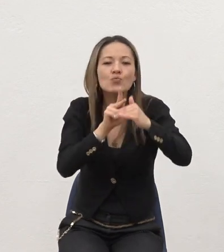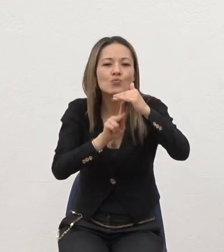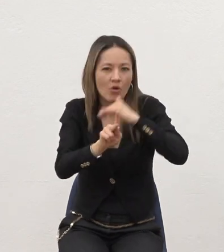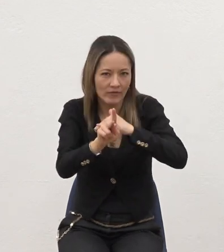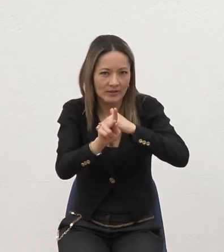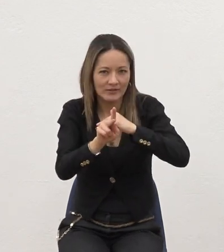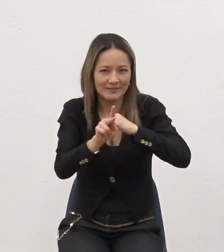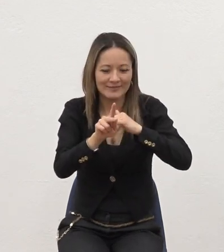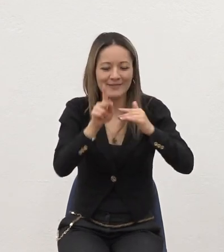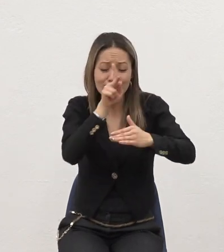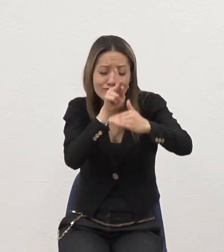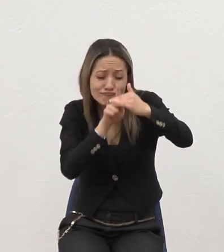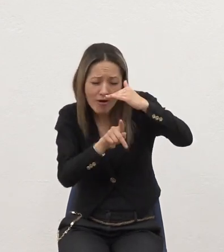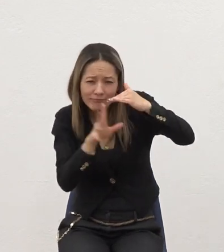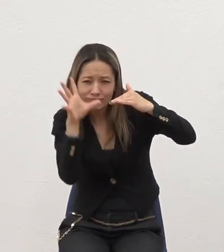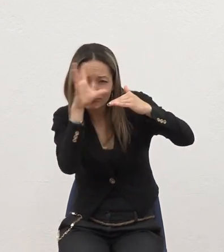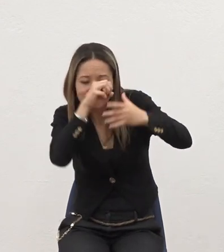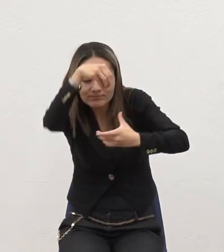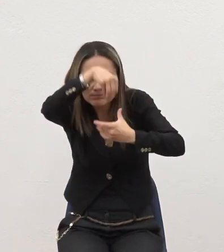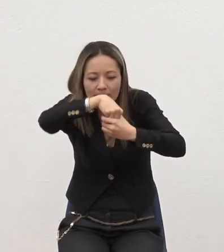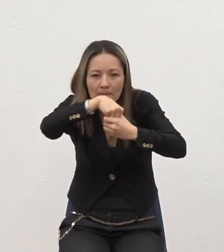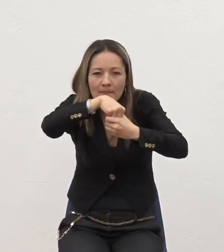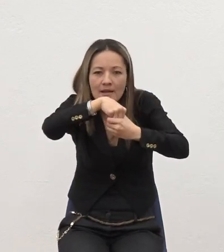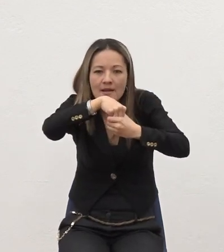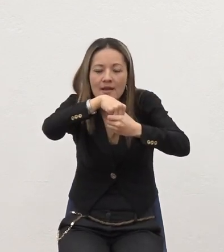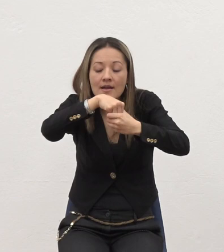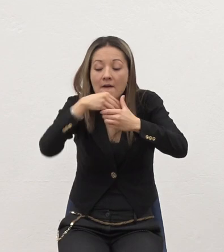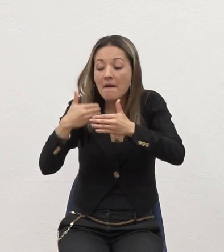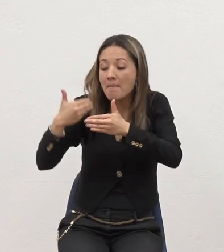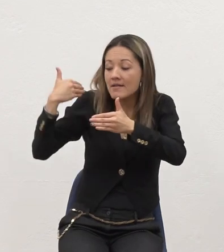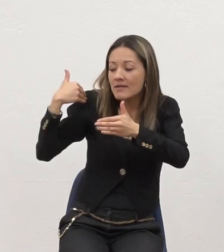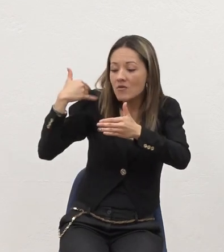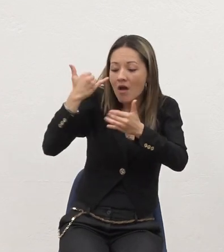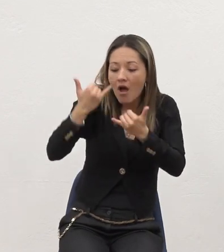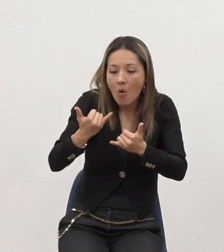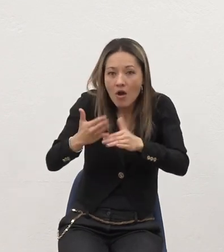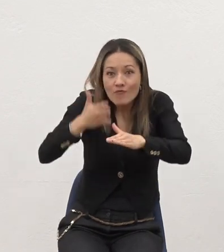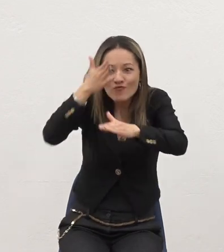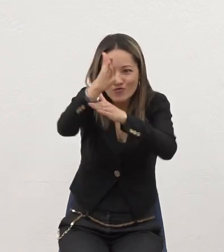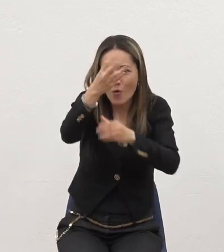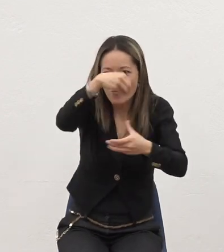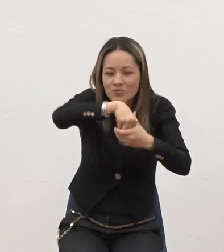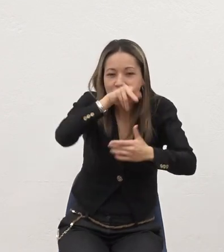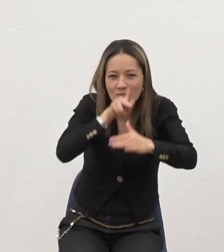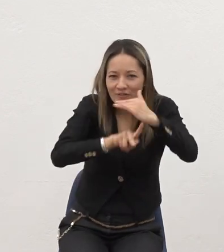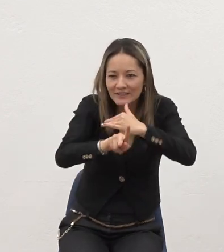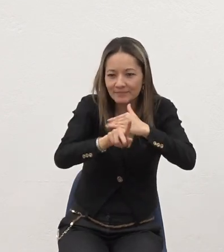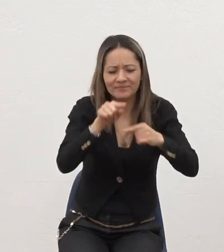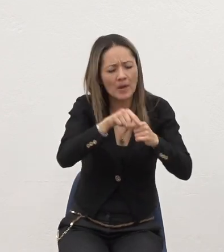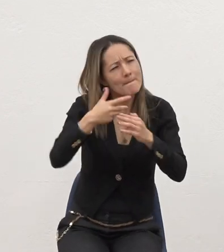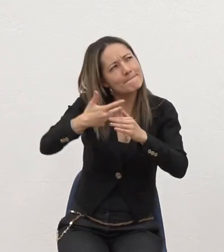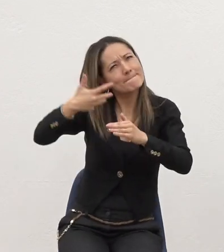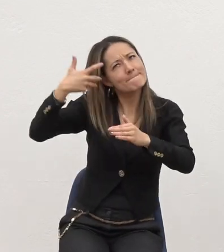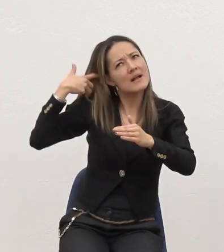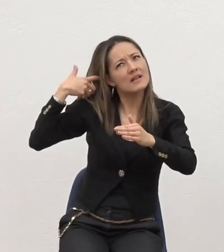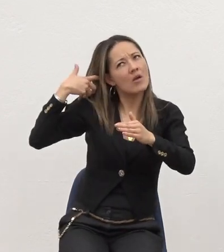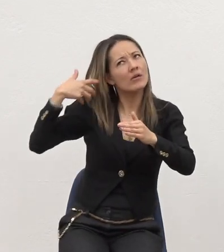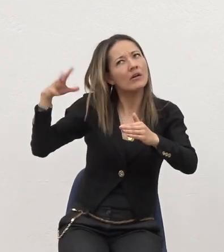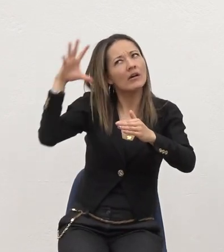Presente De un Pasado Y de un Futuro Acá nos está Hablando De un Pasado Hablándonos Del futuro Diciendo Que